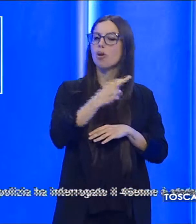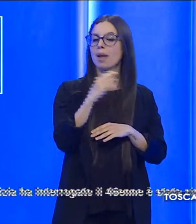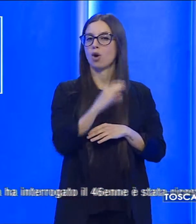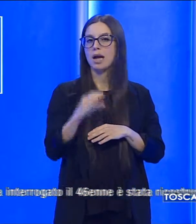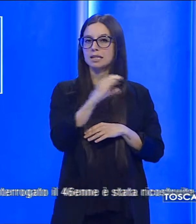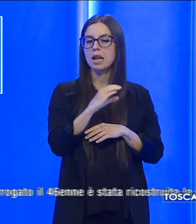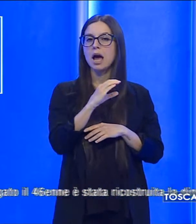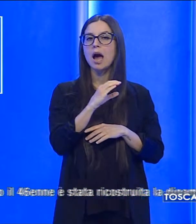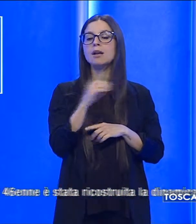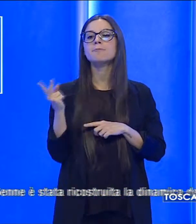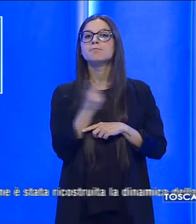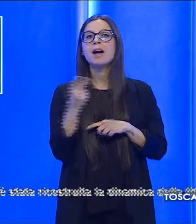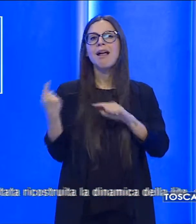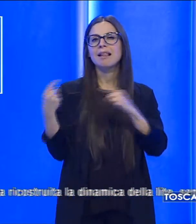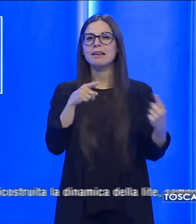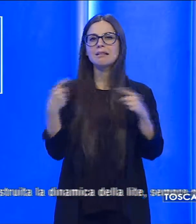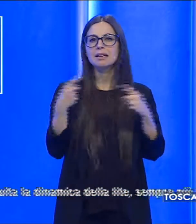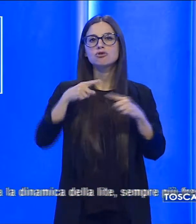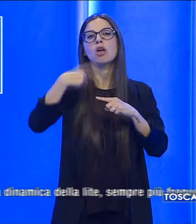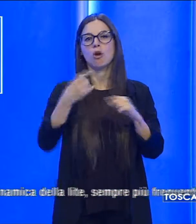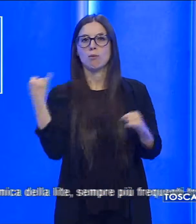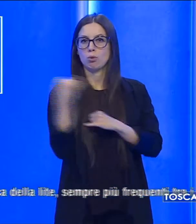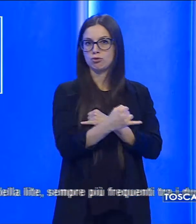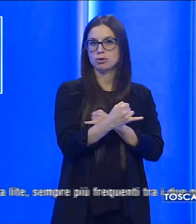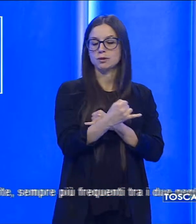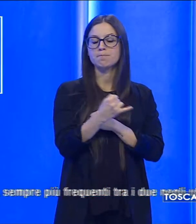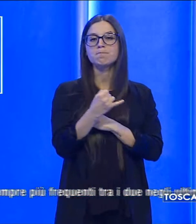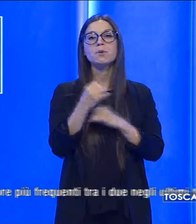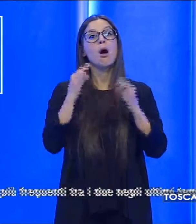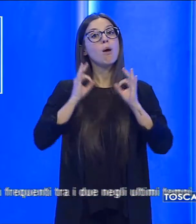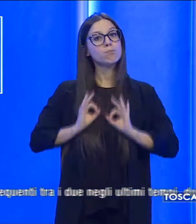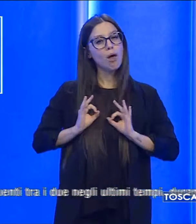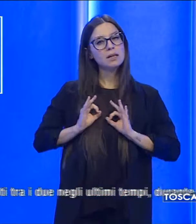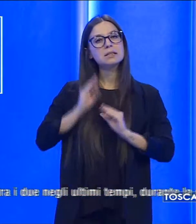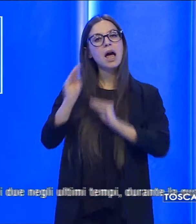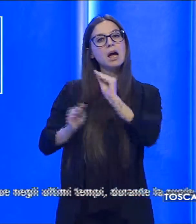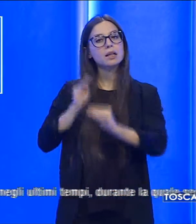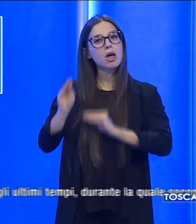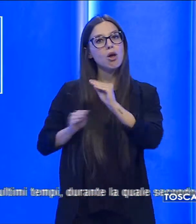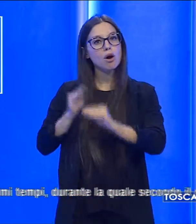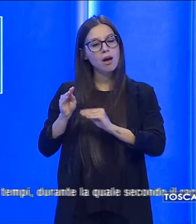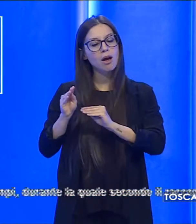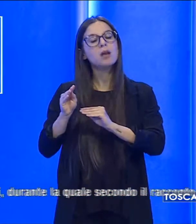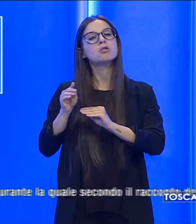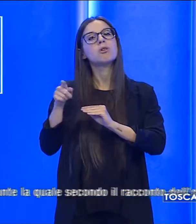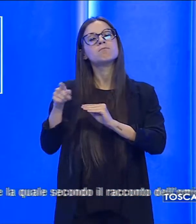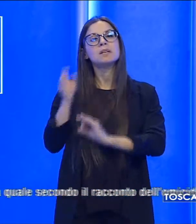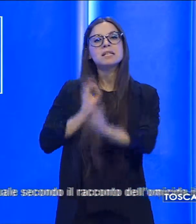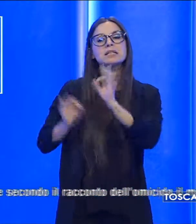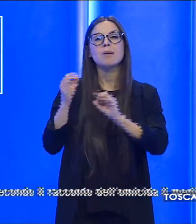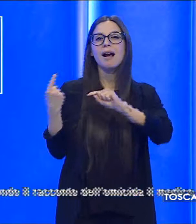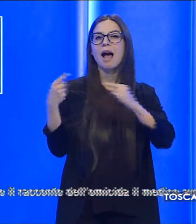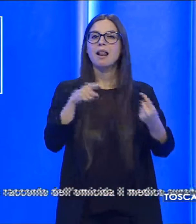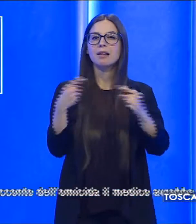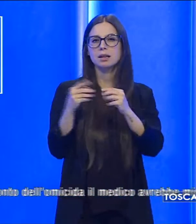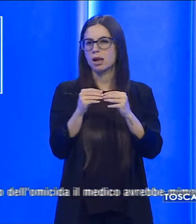al culmine di un litigio. Dopo che la polizia ha interrogato il 46enne, stata ricostruita la dinamica della lite,